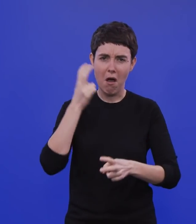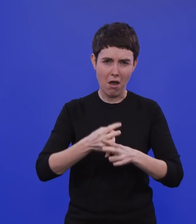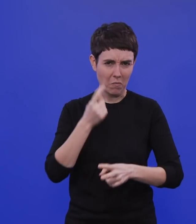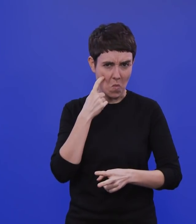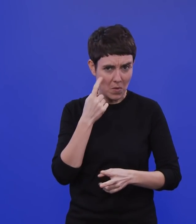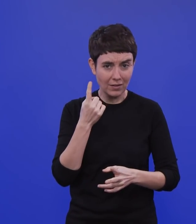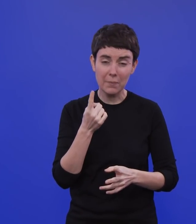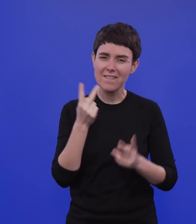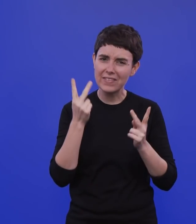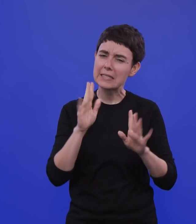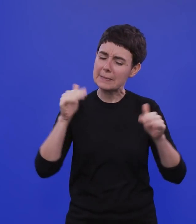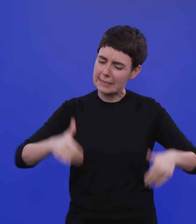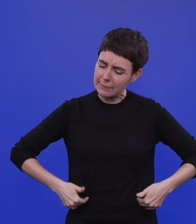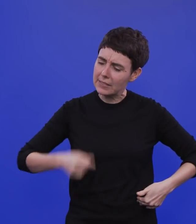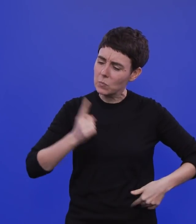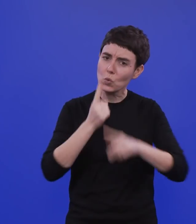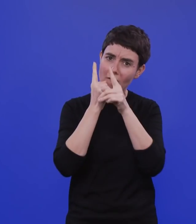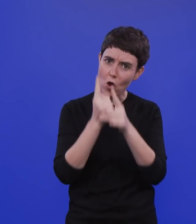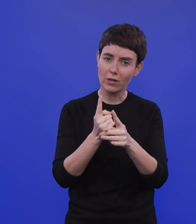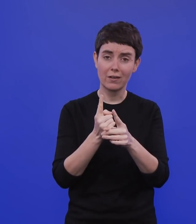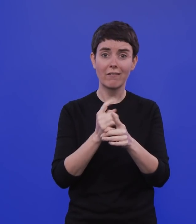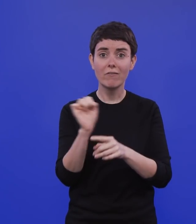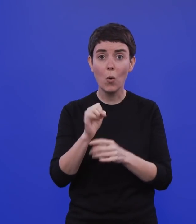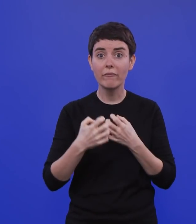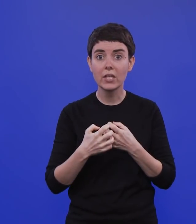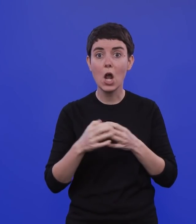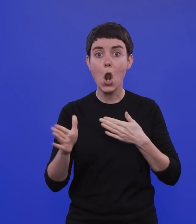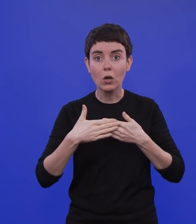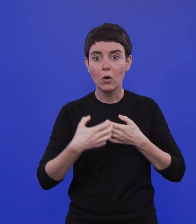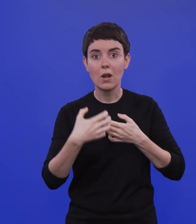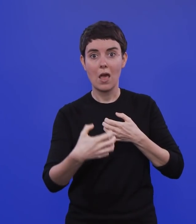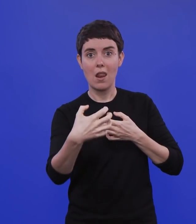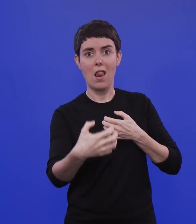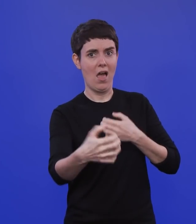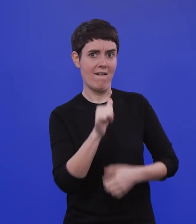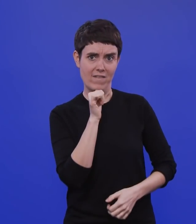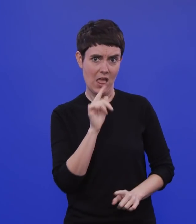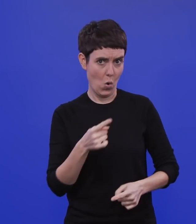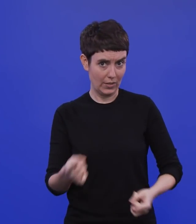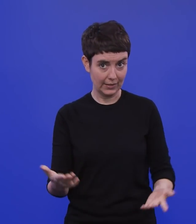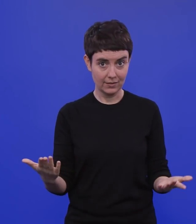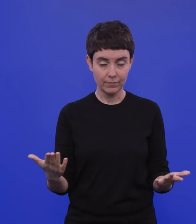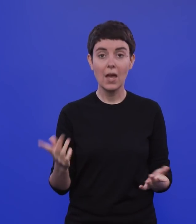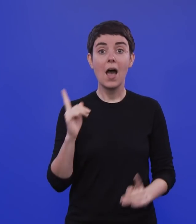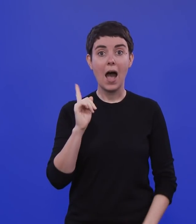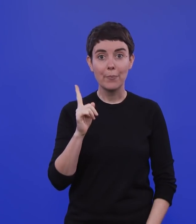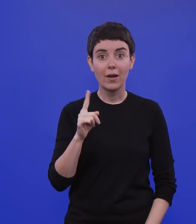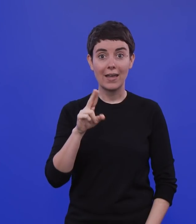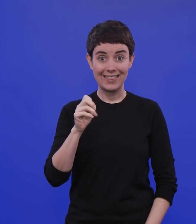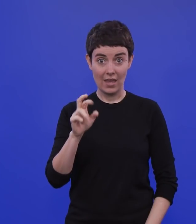einer endlosen Kette von immer neuen Lockdown-Verlängerungen konfrontiert zu werden. Nun hat es z.B. hier bei uns in Hamburg, wo der NDR sitzt, am Wochenende